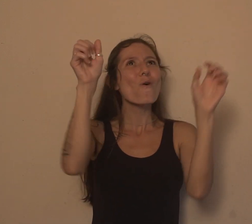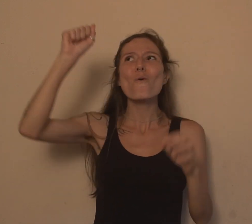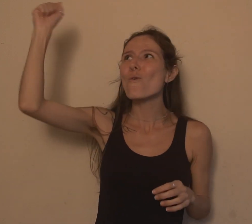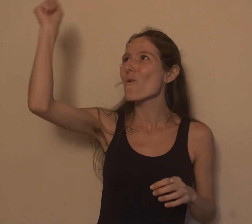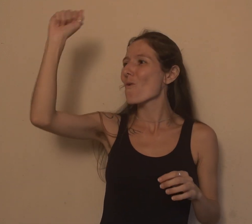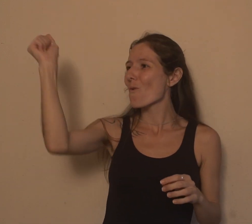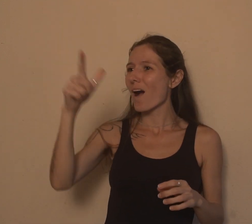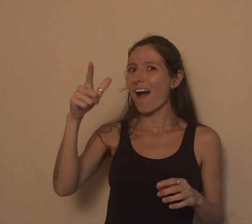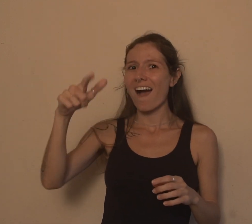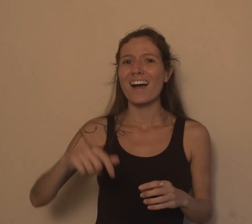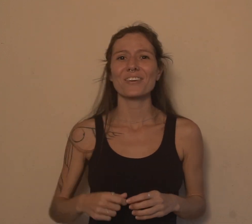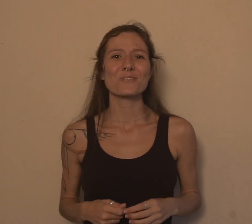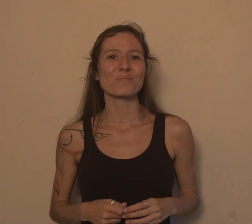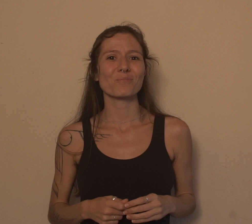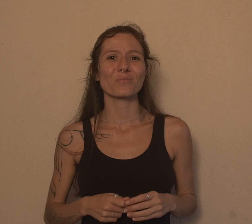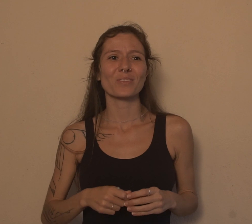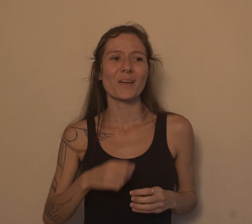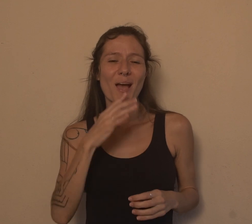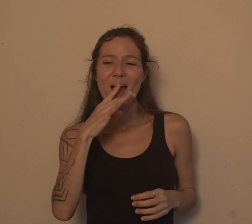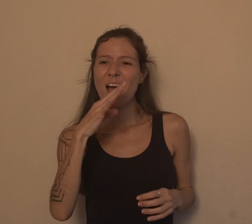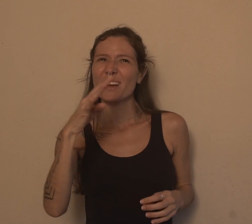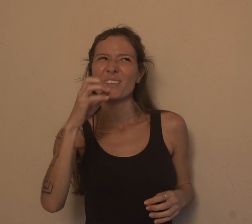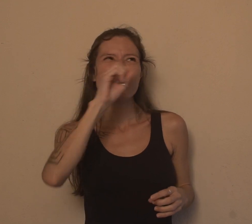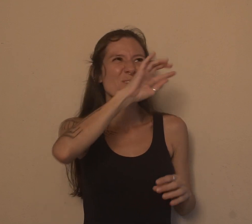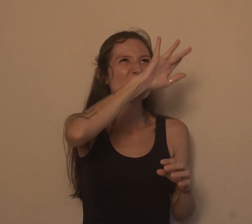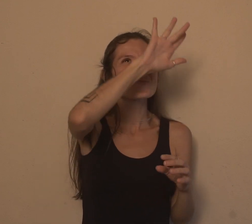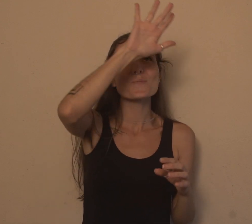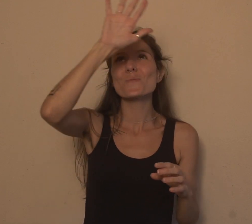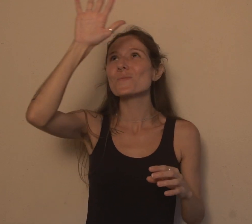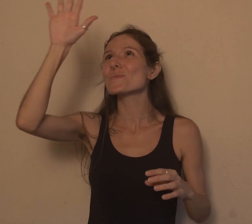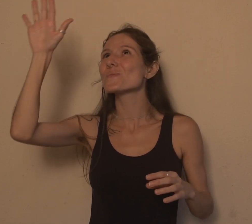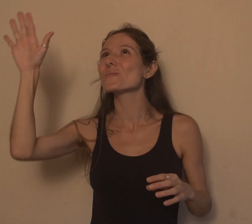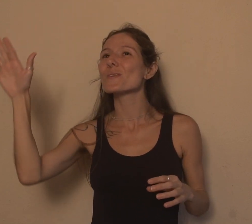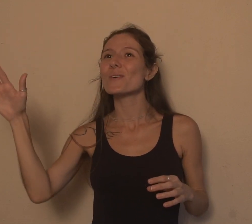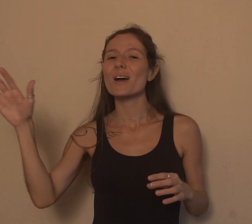essa maravilha. Só sei que é a cor celeste, o azul. E as outras cores,